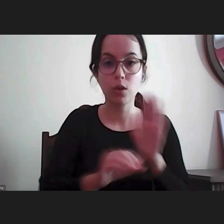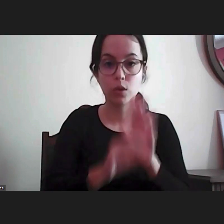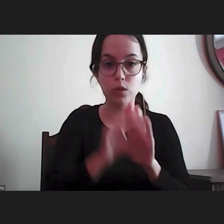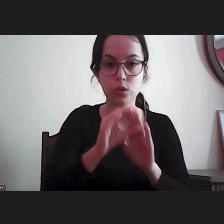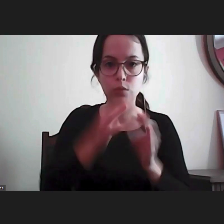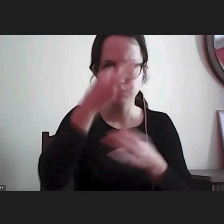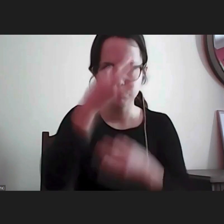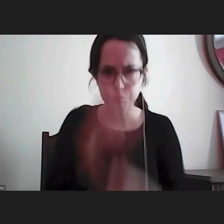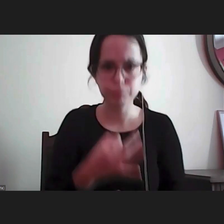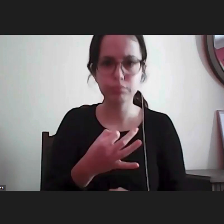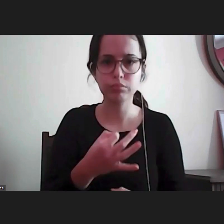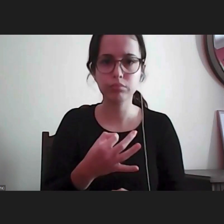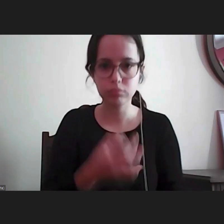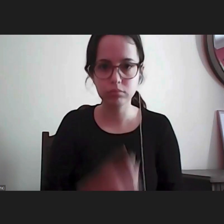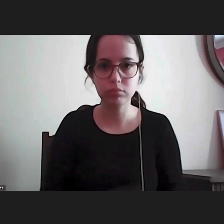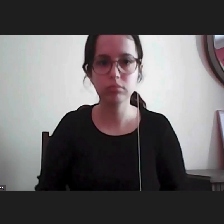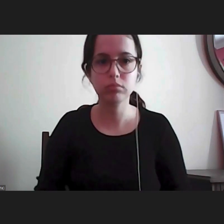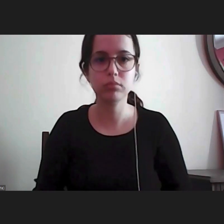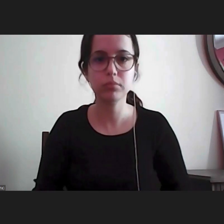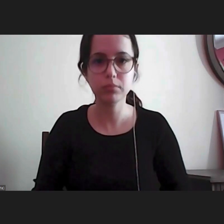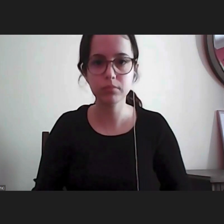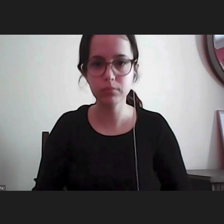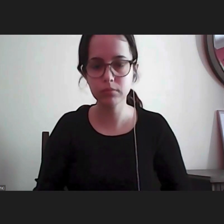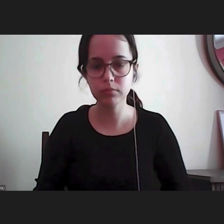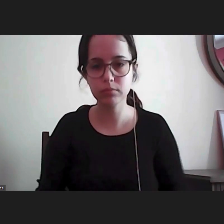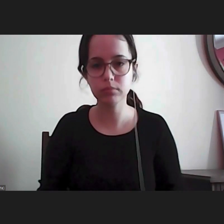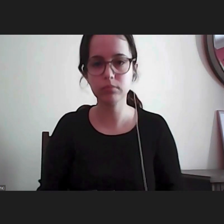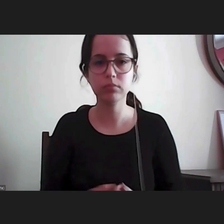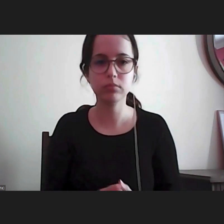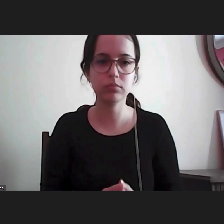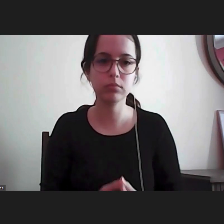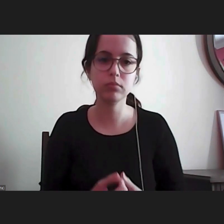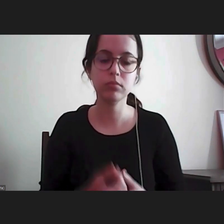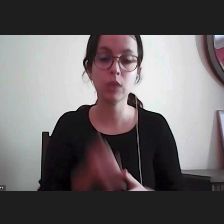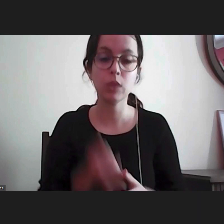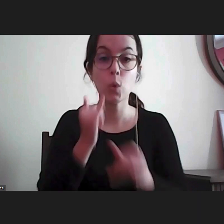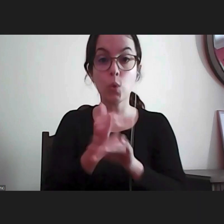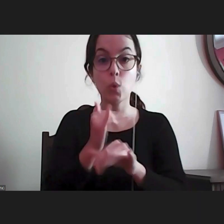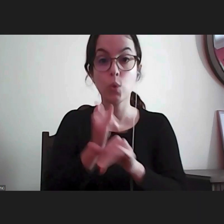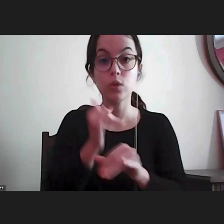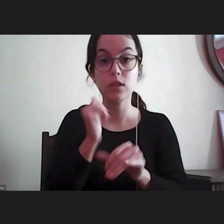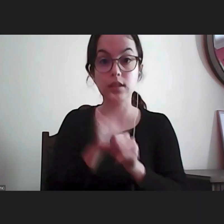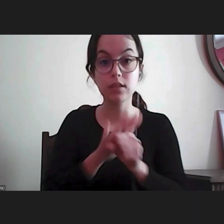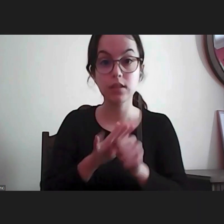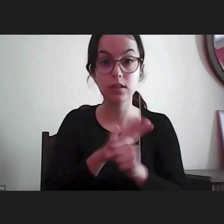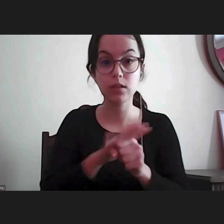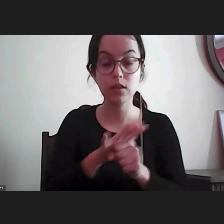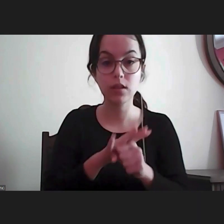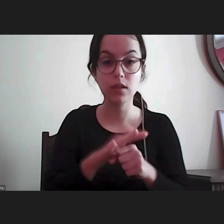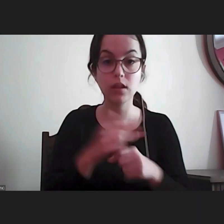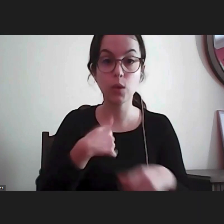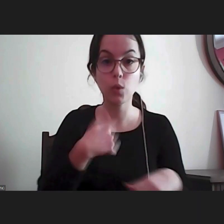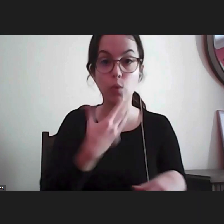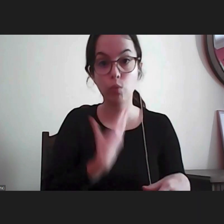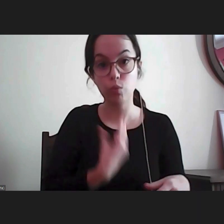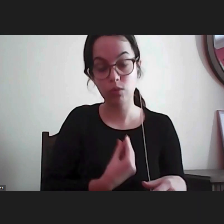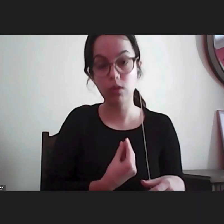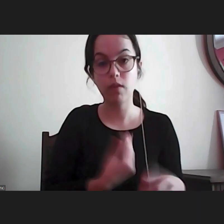condições de dignidade depois uma outra situação que gostava de